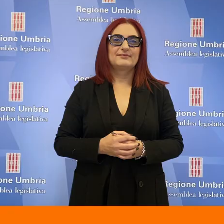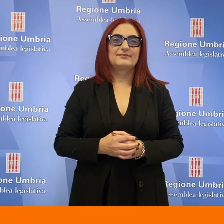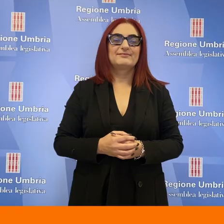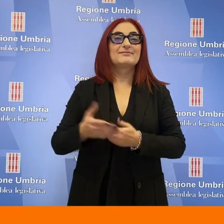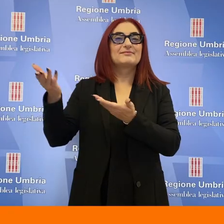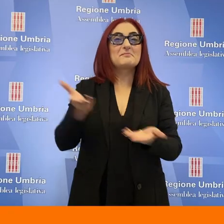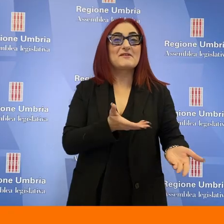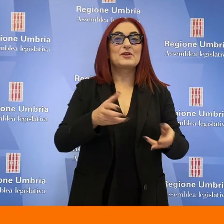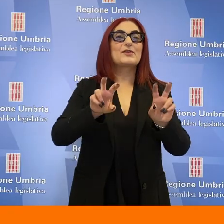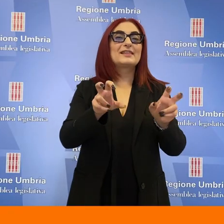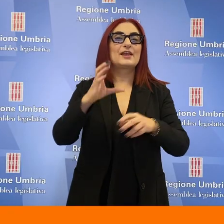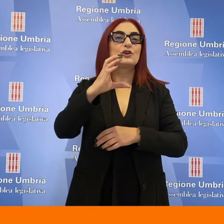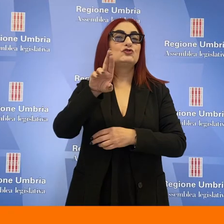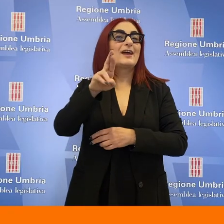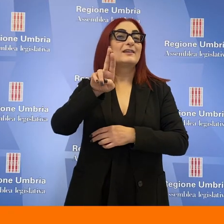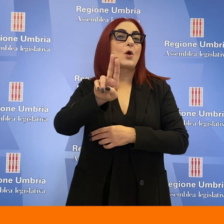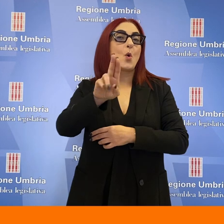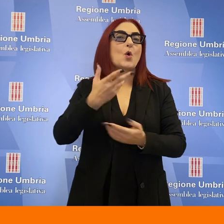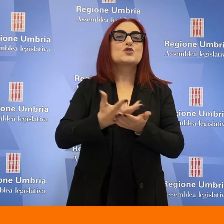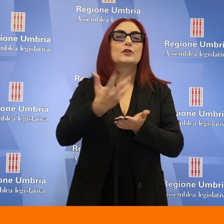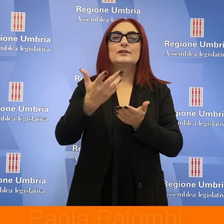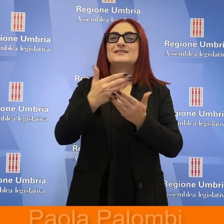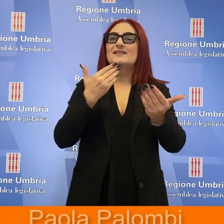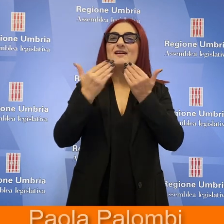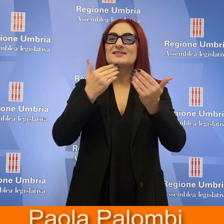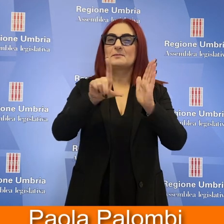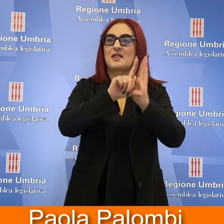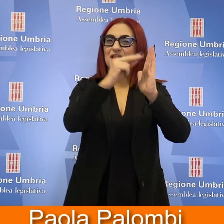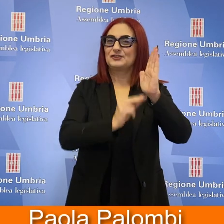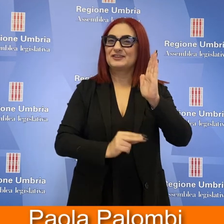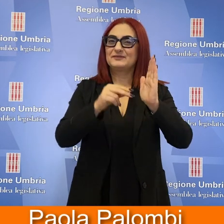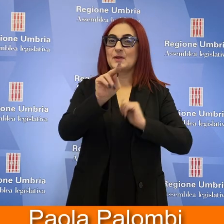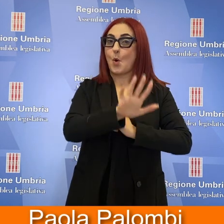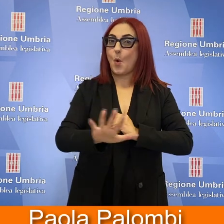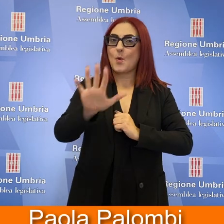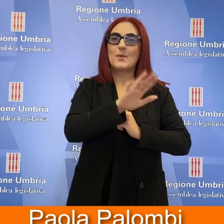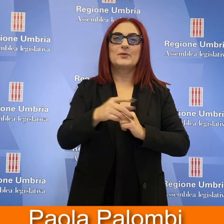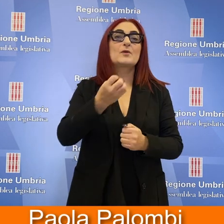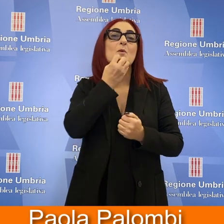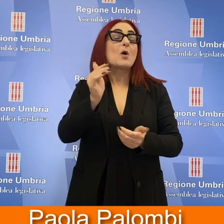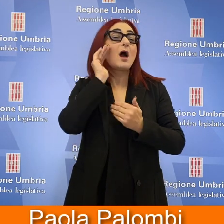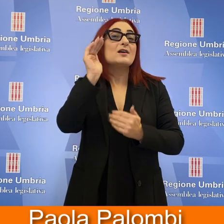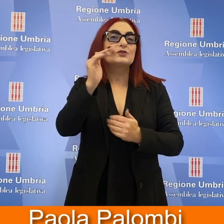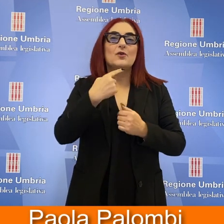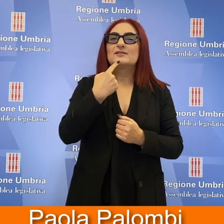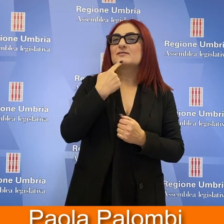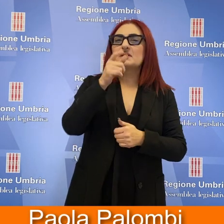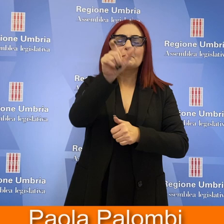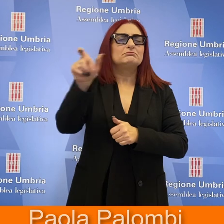Benvenuti a TeleCRU, notiziario dell'Assemblea Legislativa dell'Umbria. Buon ascolto anche a chi segue la